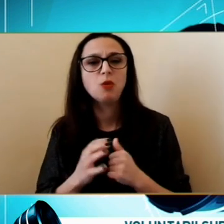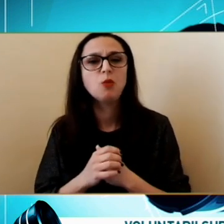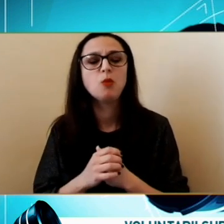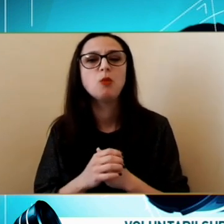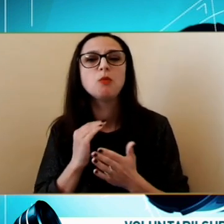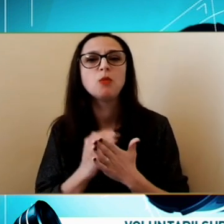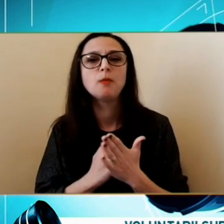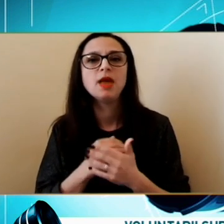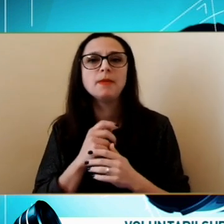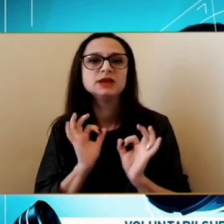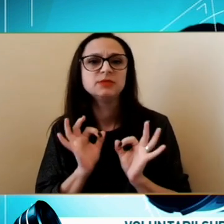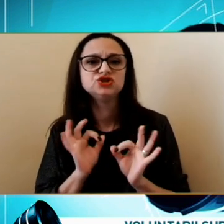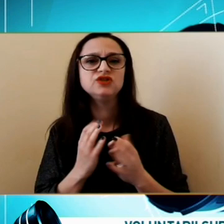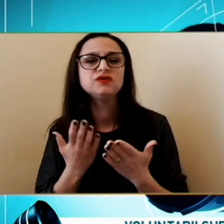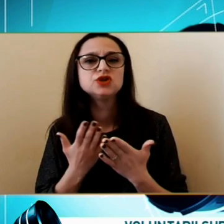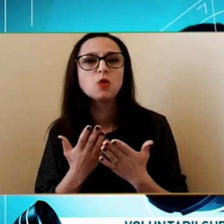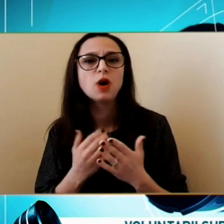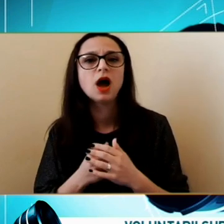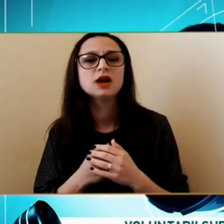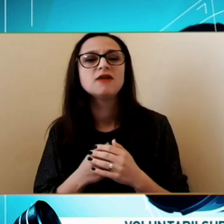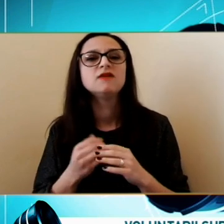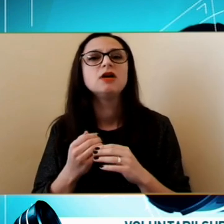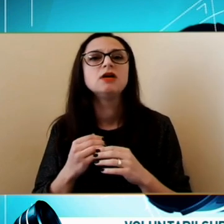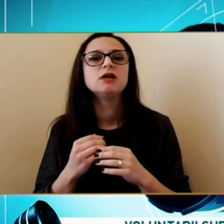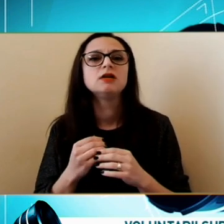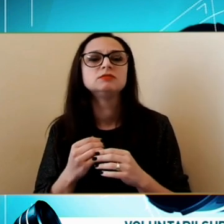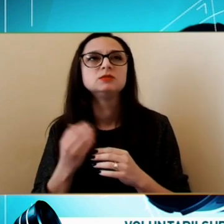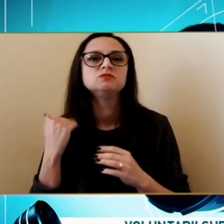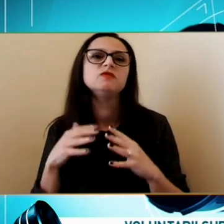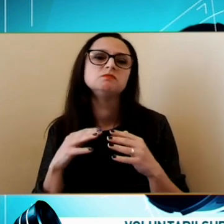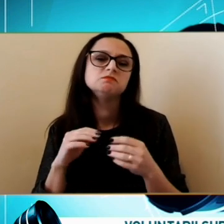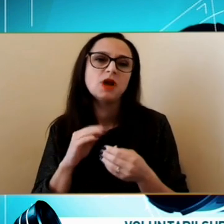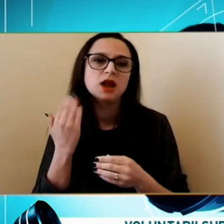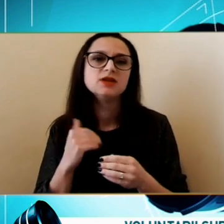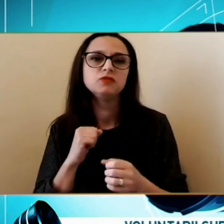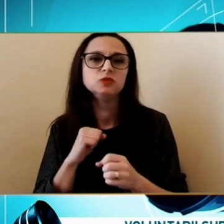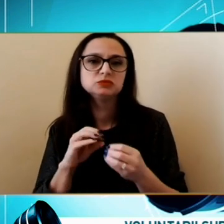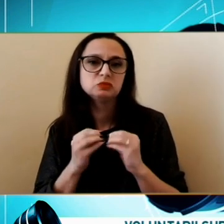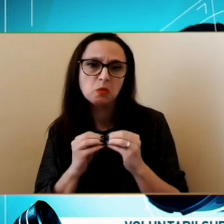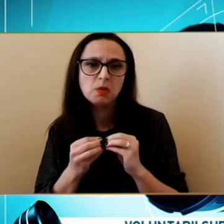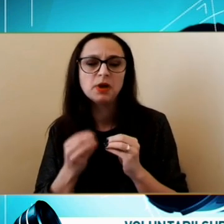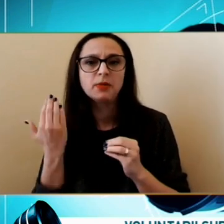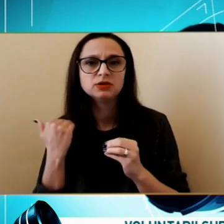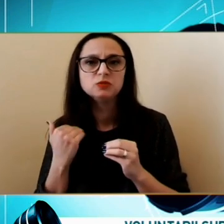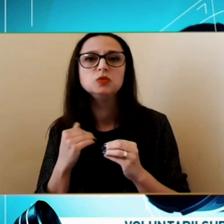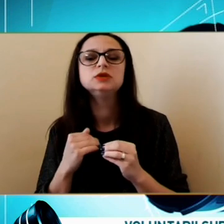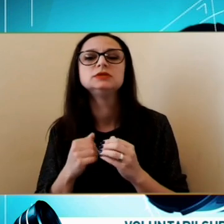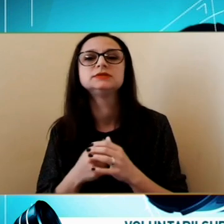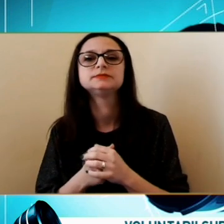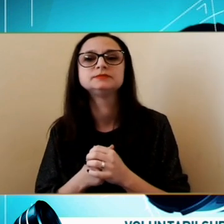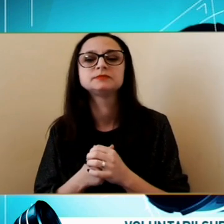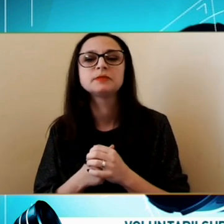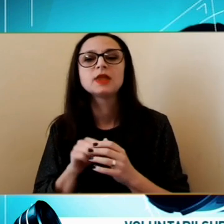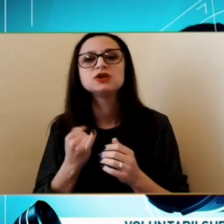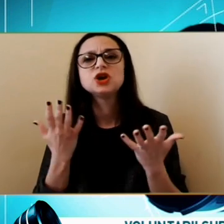specifice Cu care vă confruntați Cu care se confruntă Cei care au nevoie